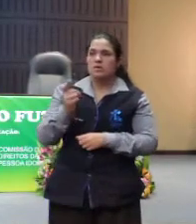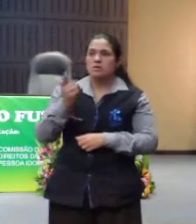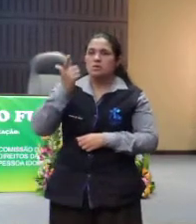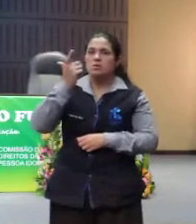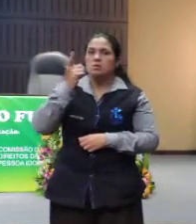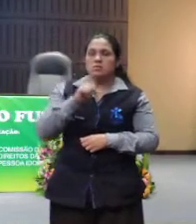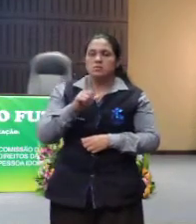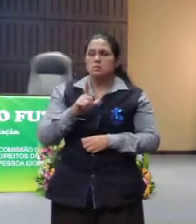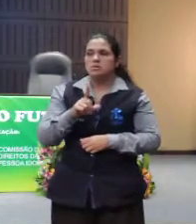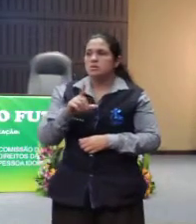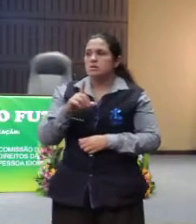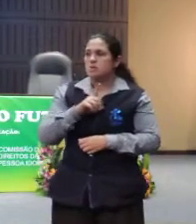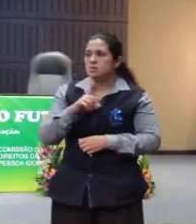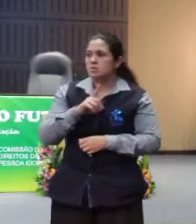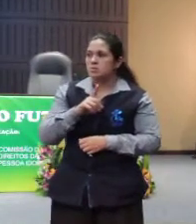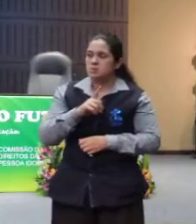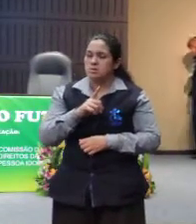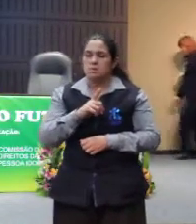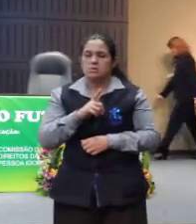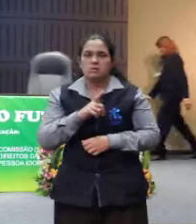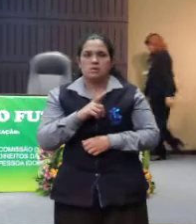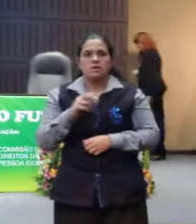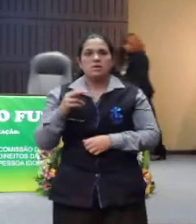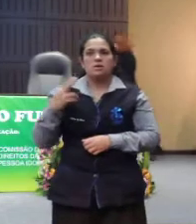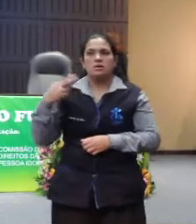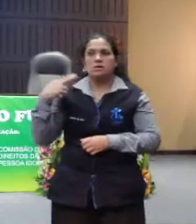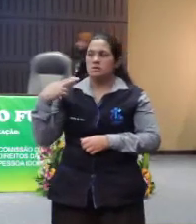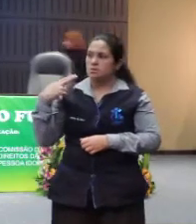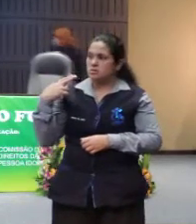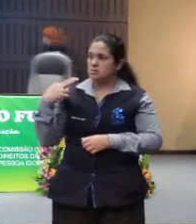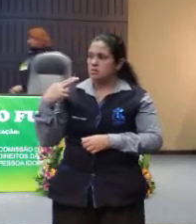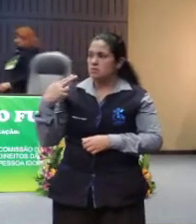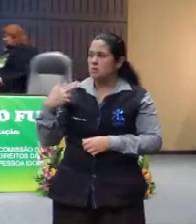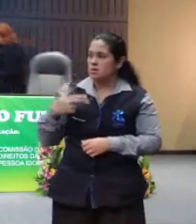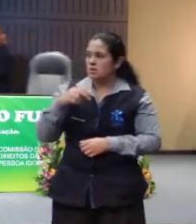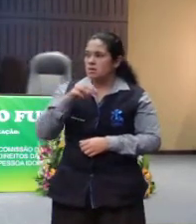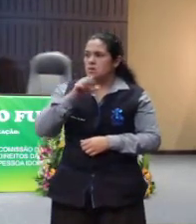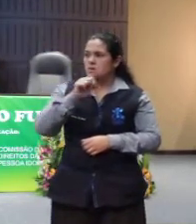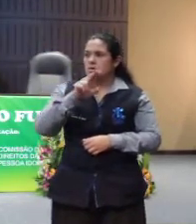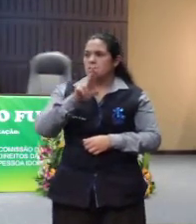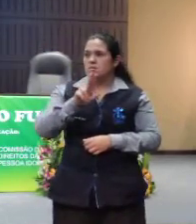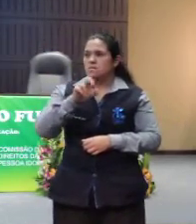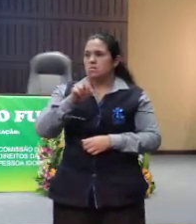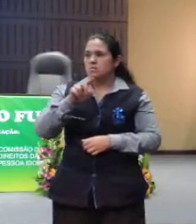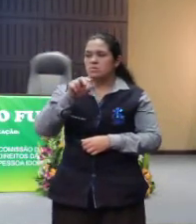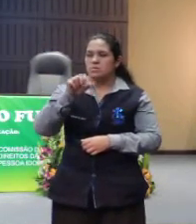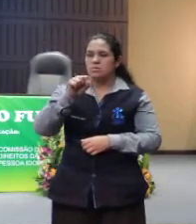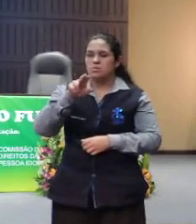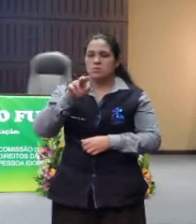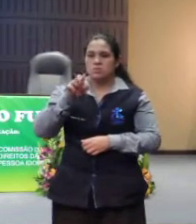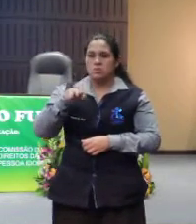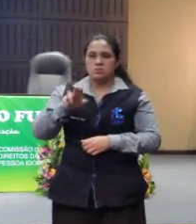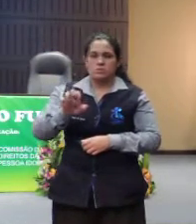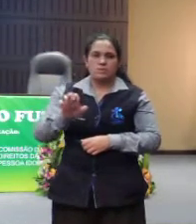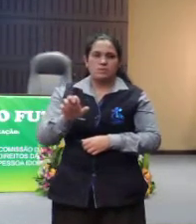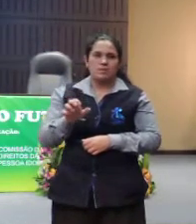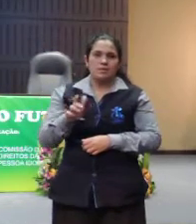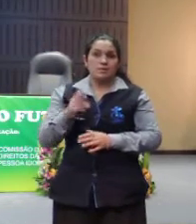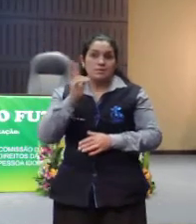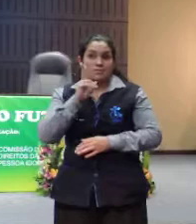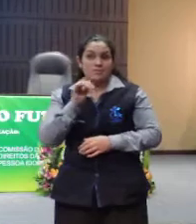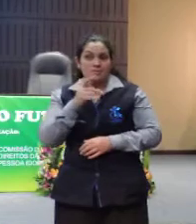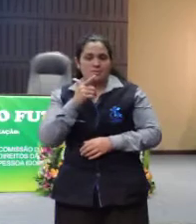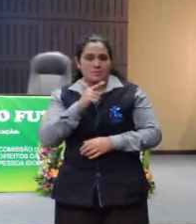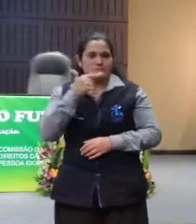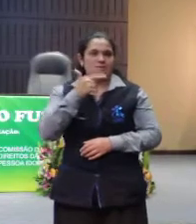da advogada, cisura, não valha para a promotora de justiça. Eu vou tentar, vou tentar sorrir. Quando vocês